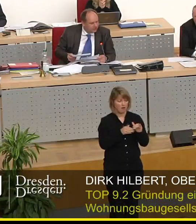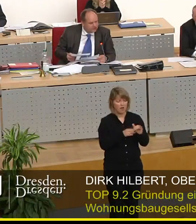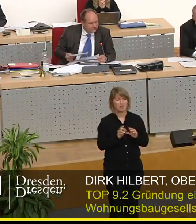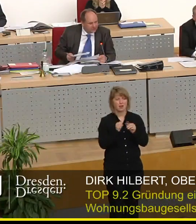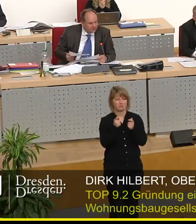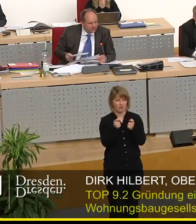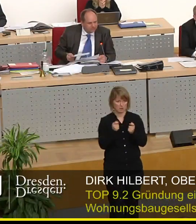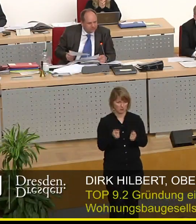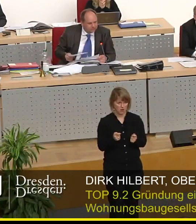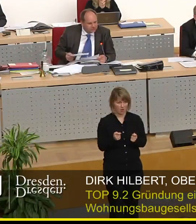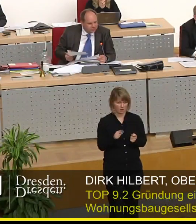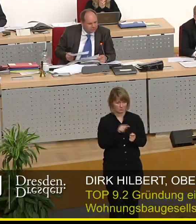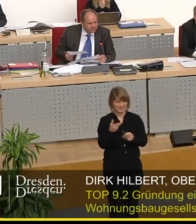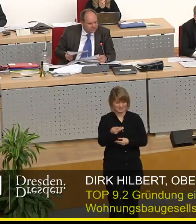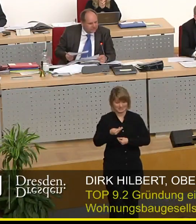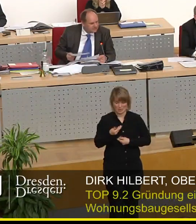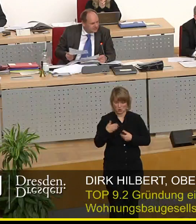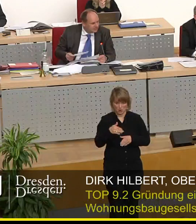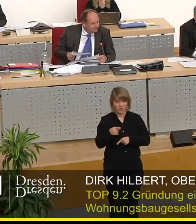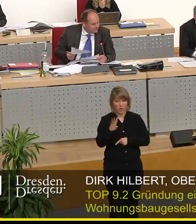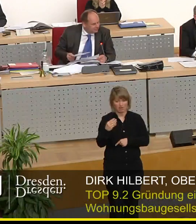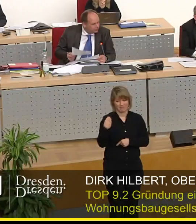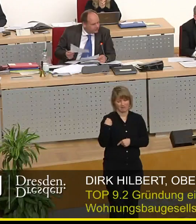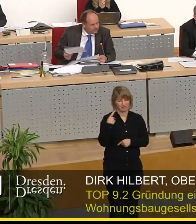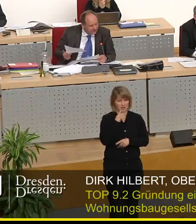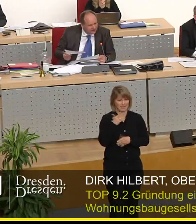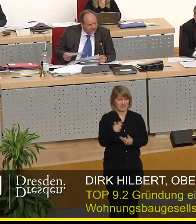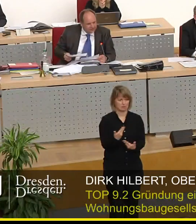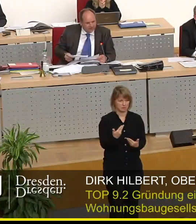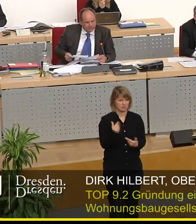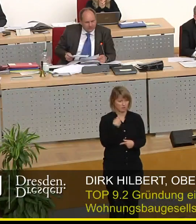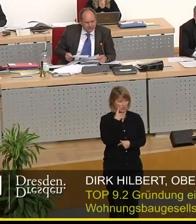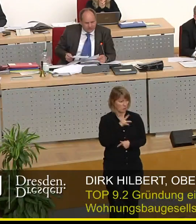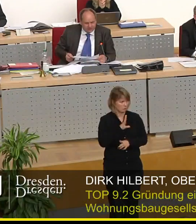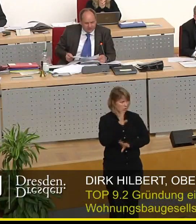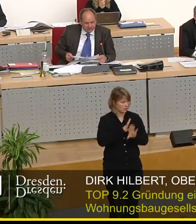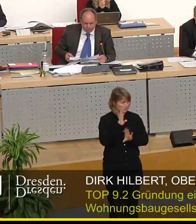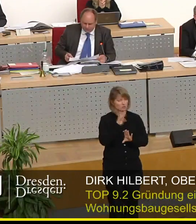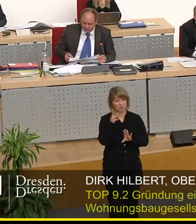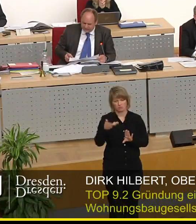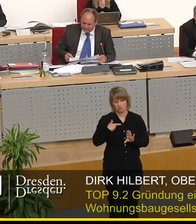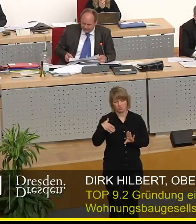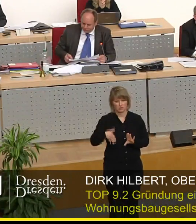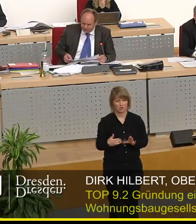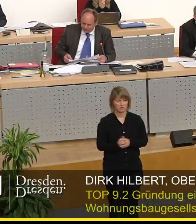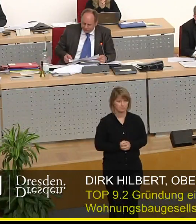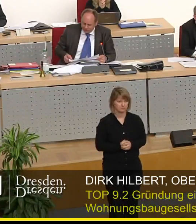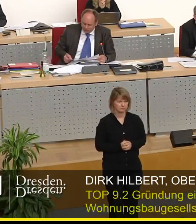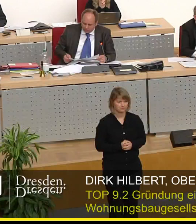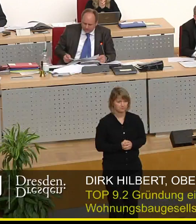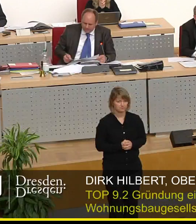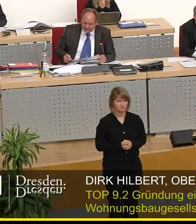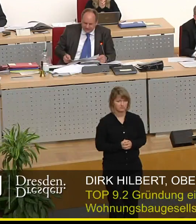vorliegen der zwar noch nicht eingebracht ist wird es aber schon mal signalisieren weil ich vermute dass er dann dargeboten wird